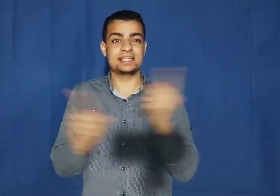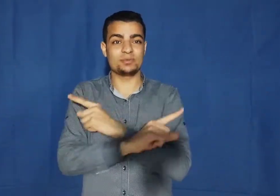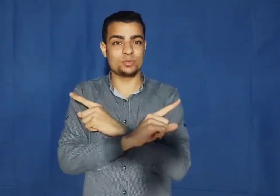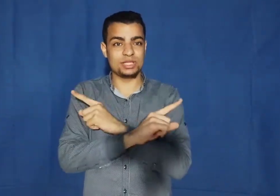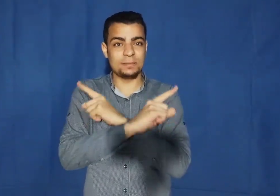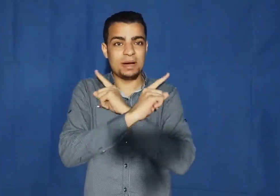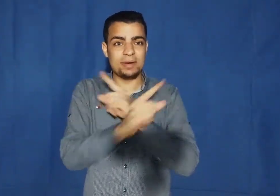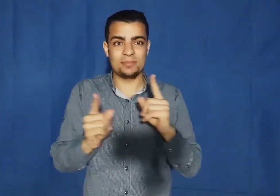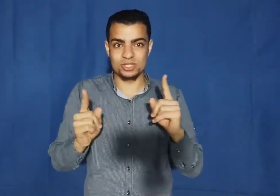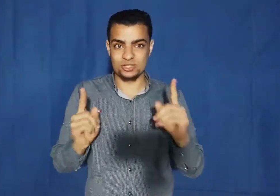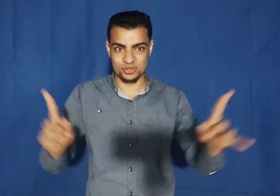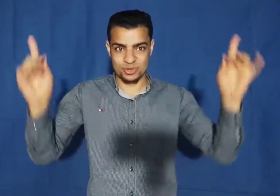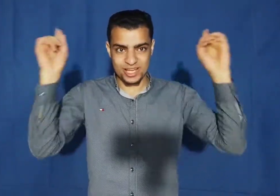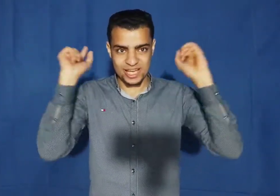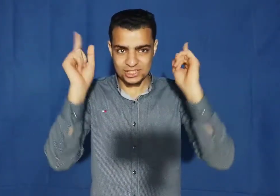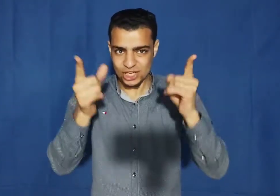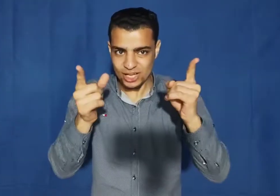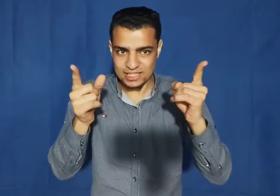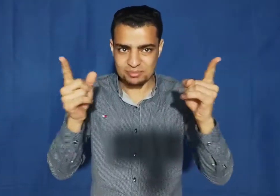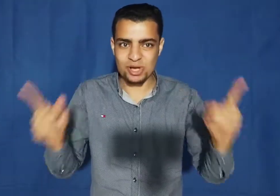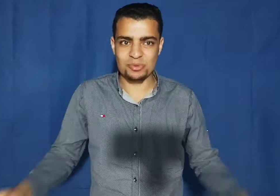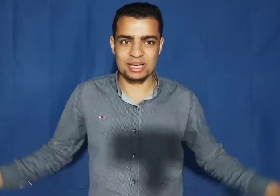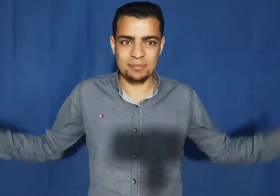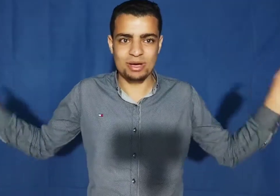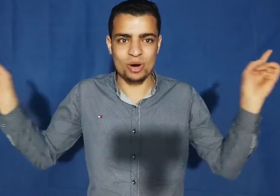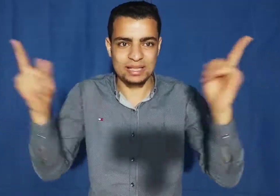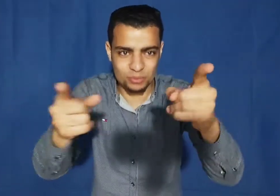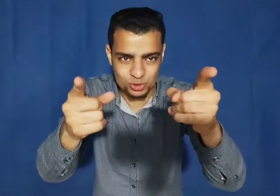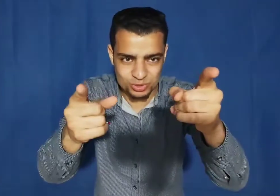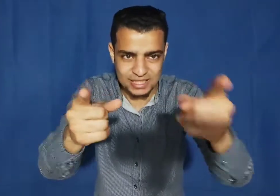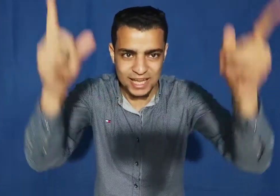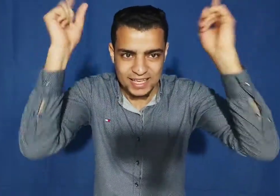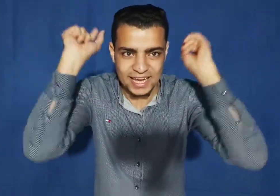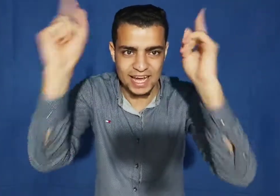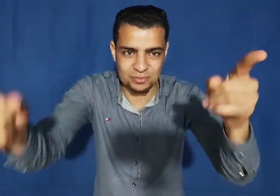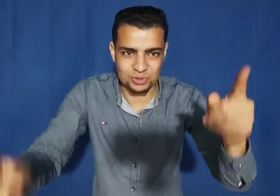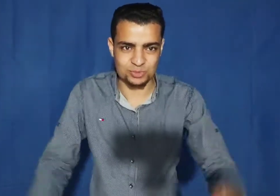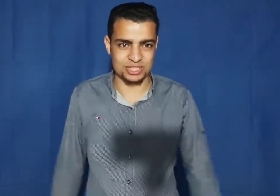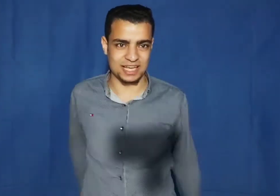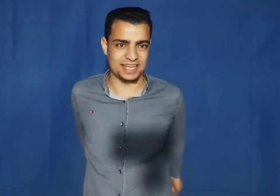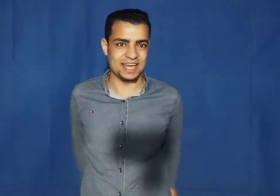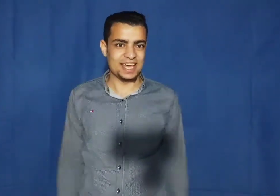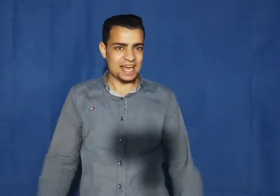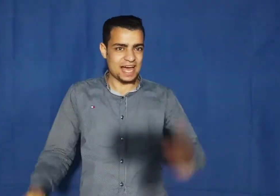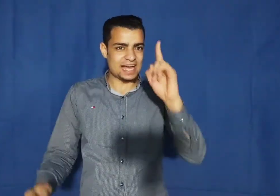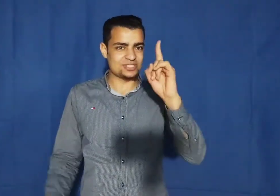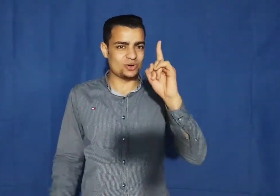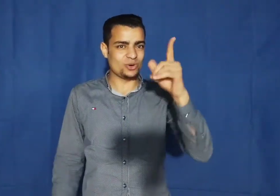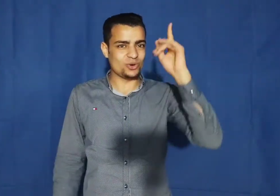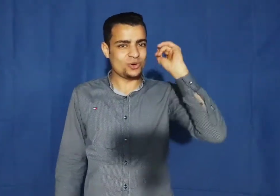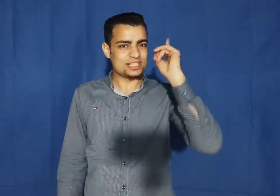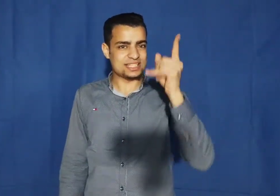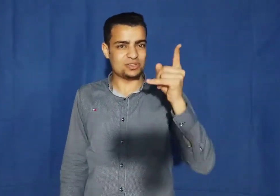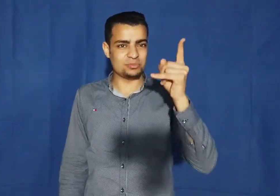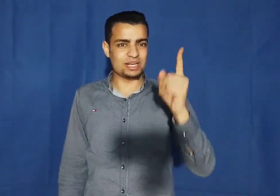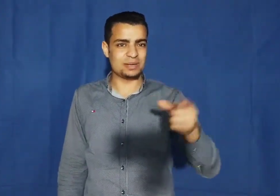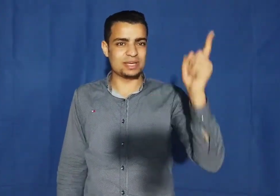up comedy مع محمد عصان انت شاء الله هتسمعوا البرنامج و هتموتوا متضحك يعني هتموتوا متضحك عايز اقولكو استنوا البرنامج